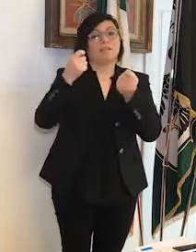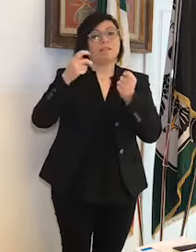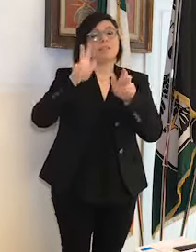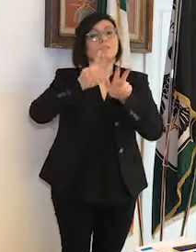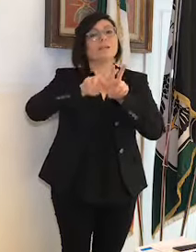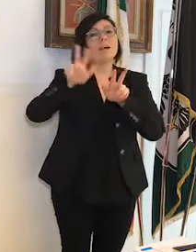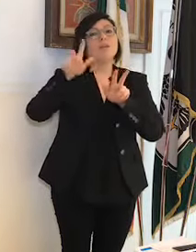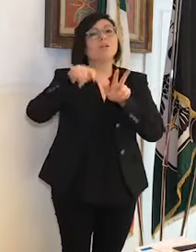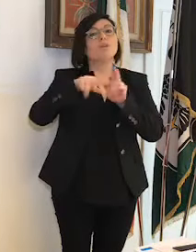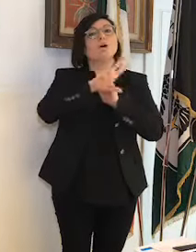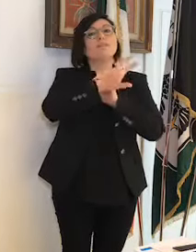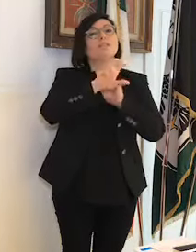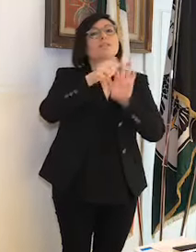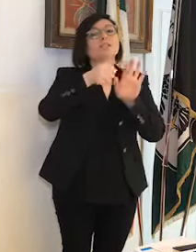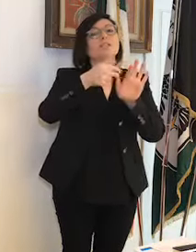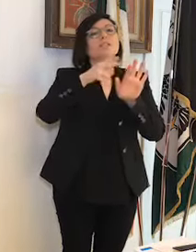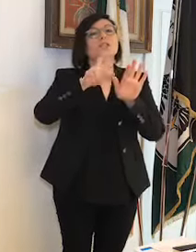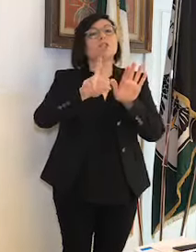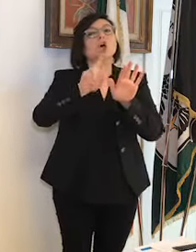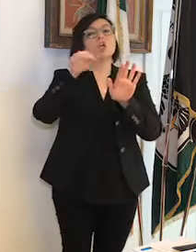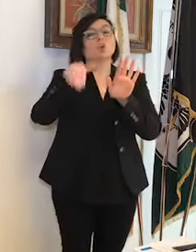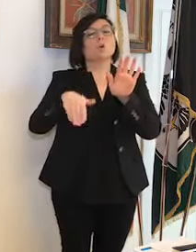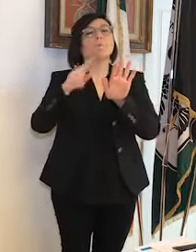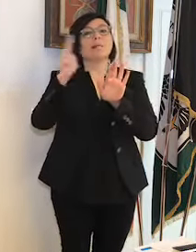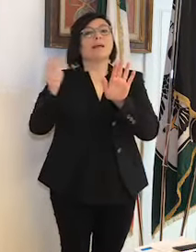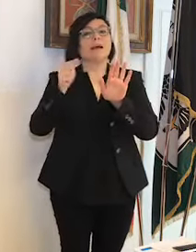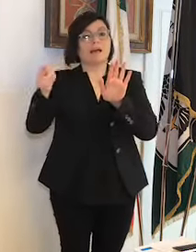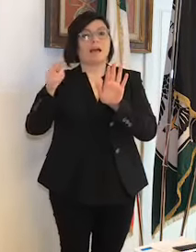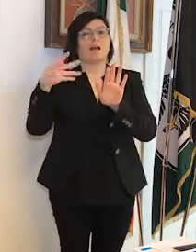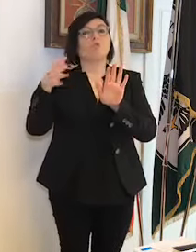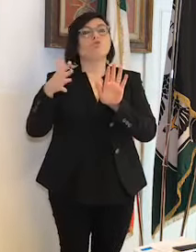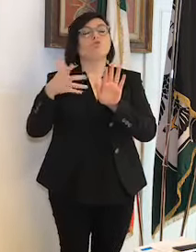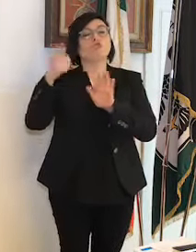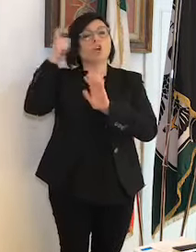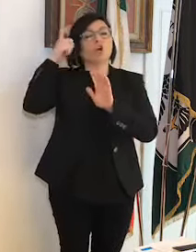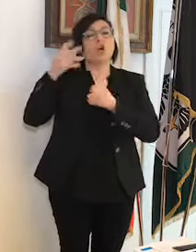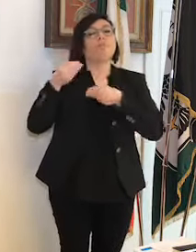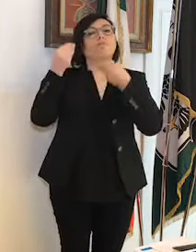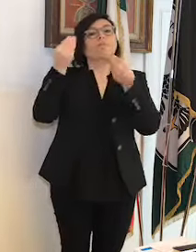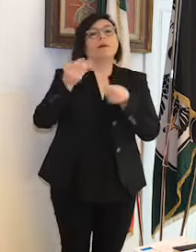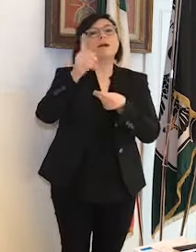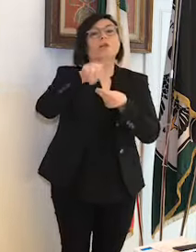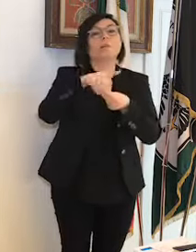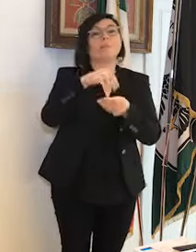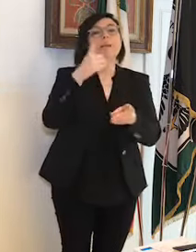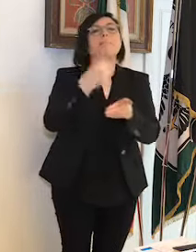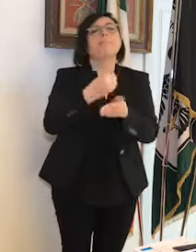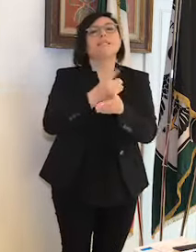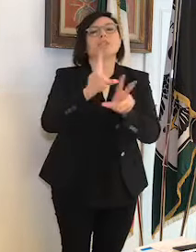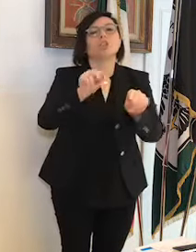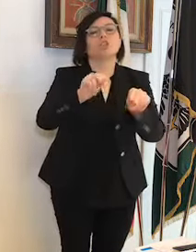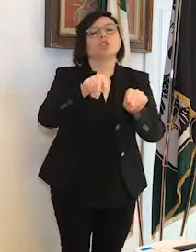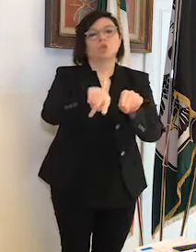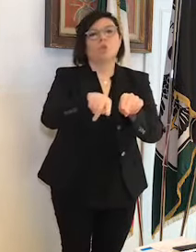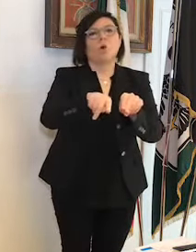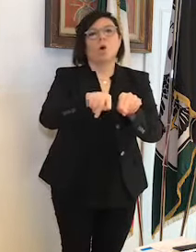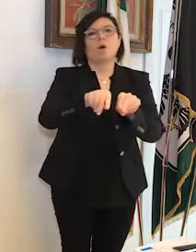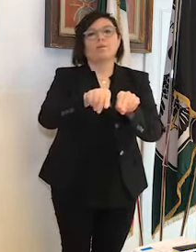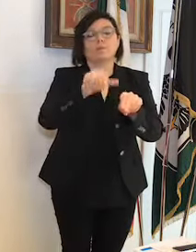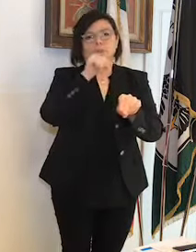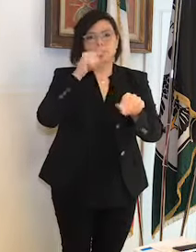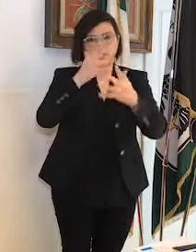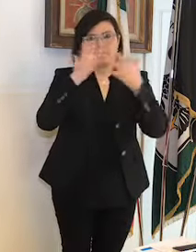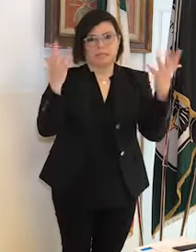ai 368.000 Euro stanziati dal Governo per i nuovi bisogni per essere certi che